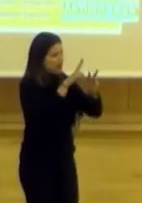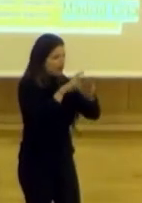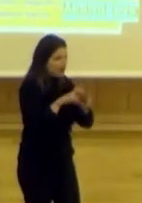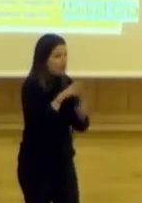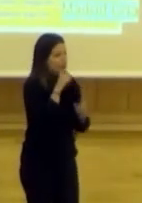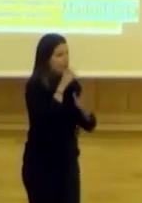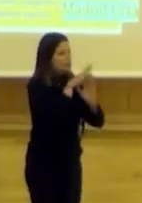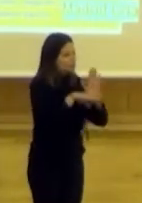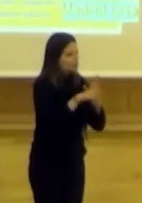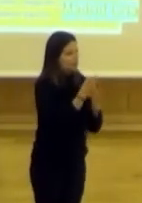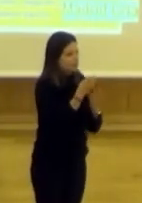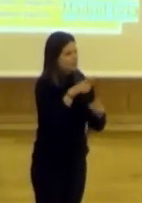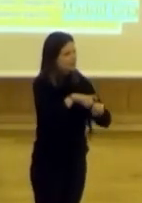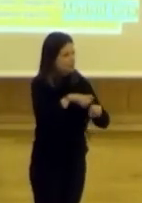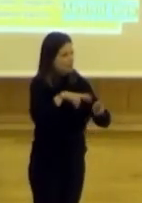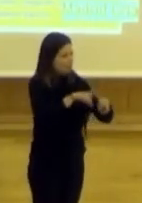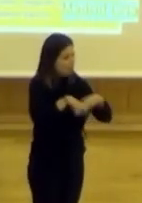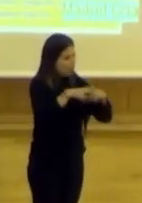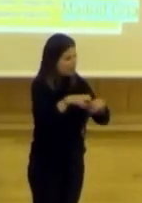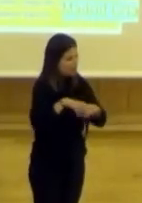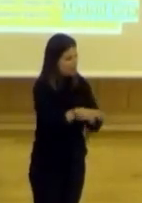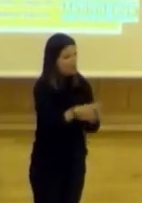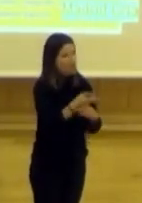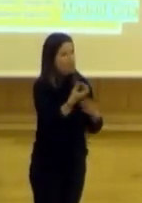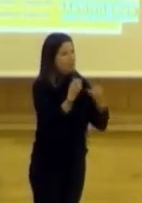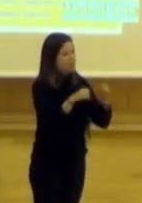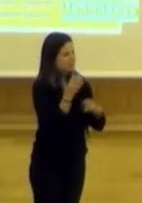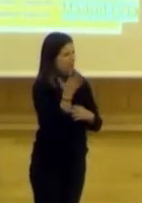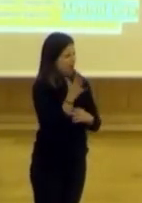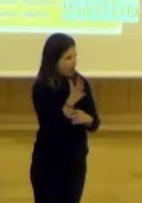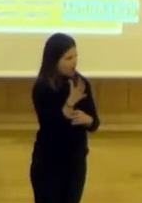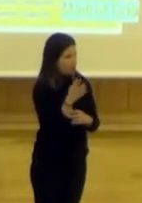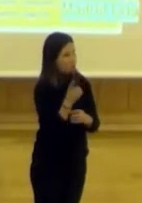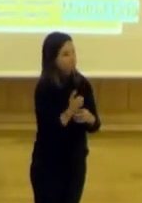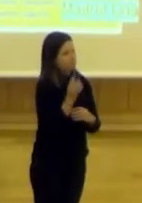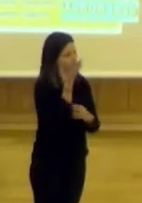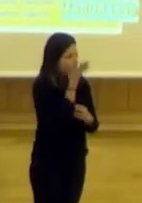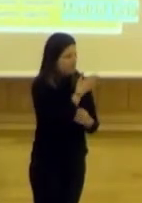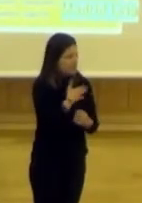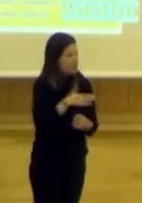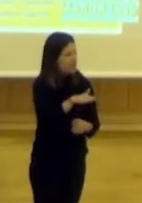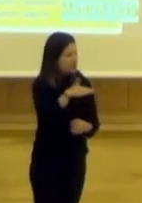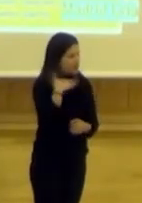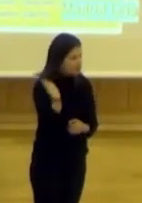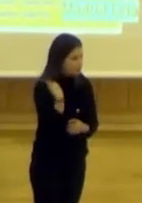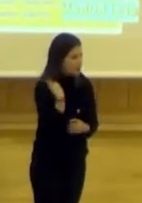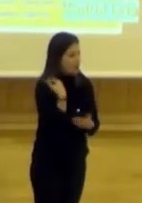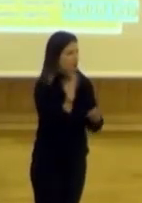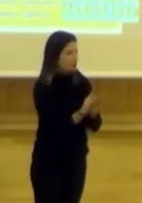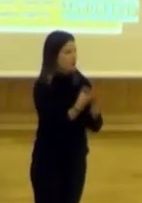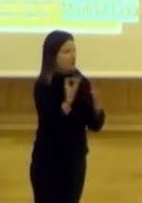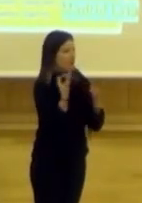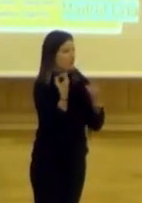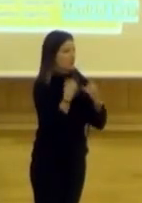condiciones se necesitaba y qué tipo de huertos. Estaba la fiesta del árbol, que era una iniciativa que trataba de recuperar la fiesta del